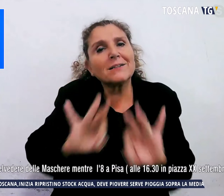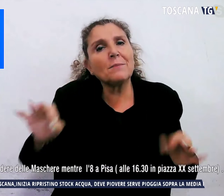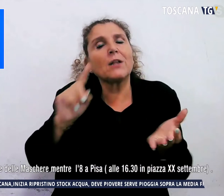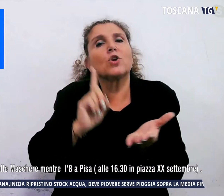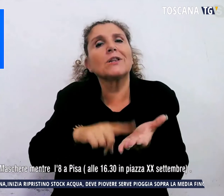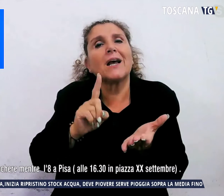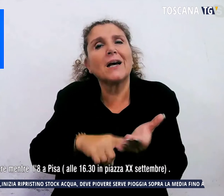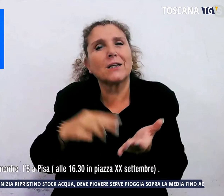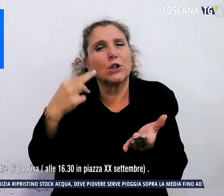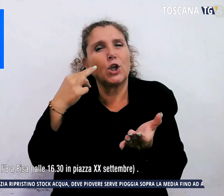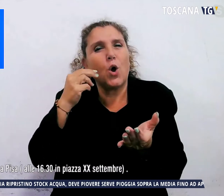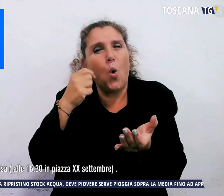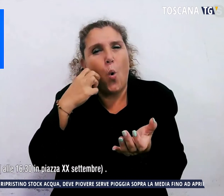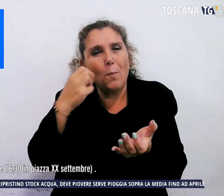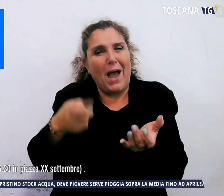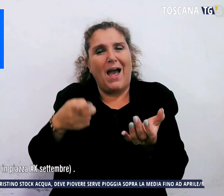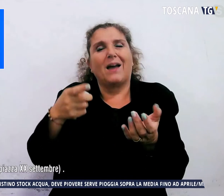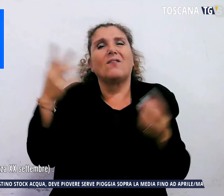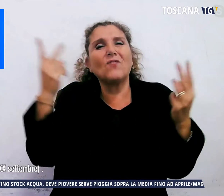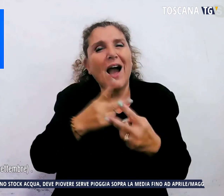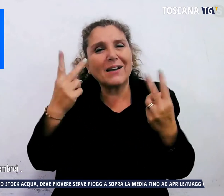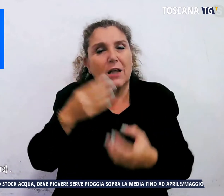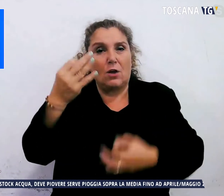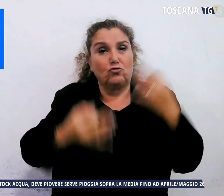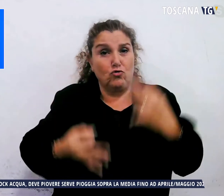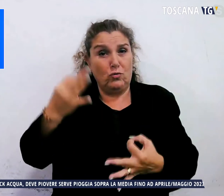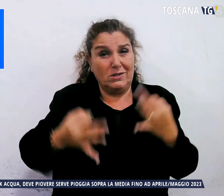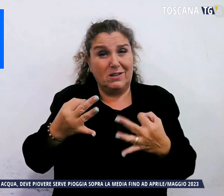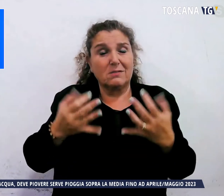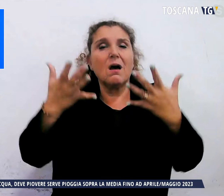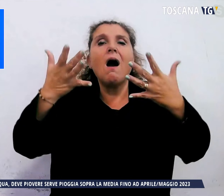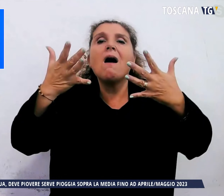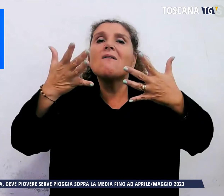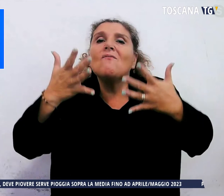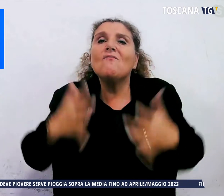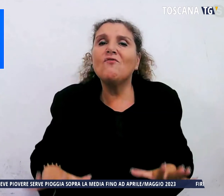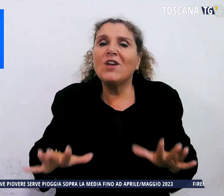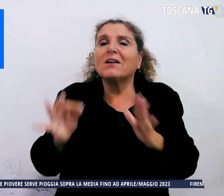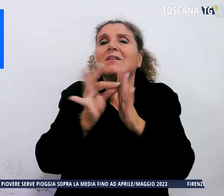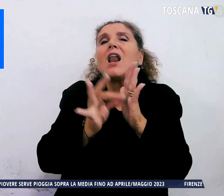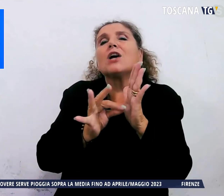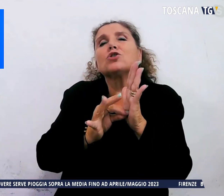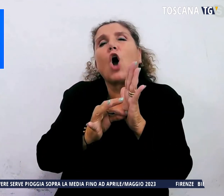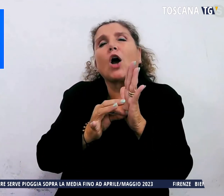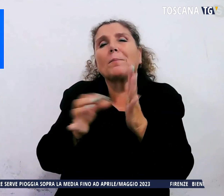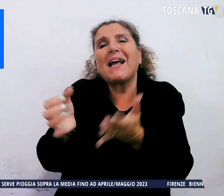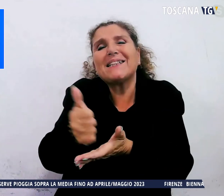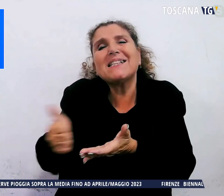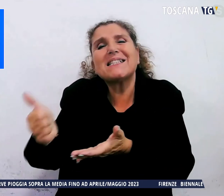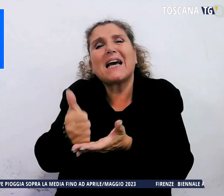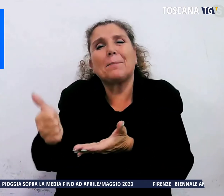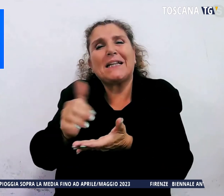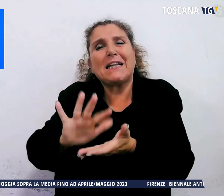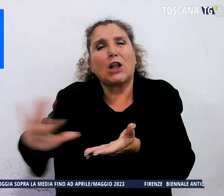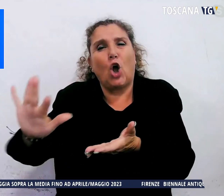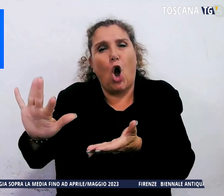verità e giustizia e fine delle norme discriminatorie. A Roma l